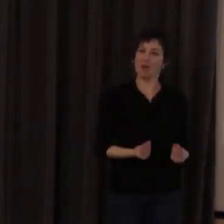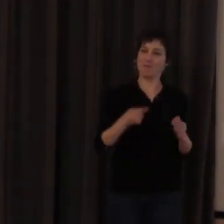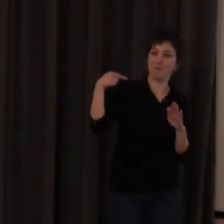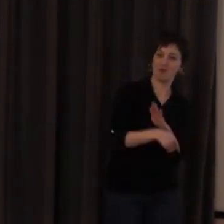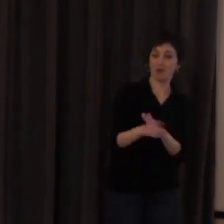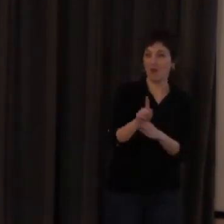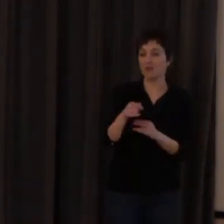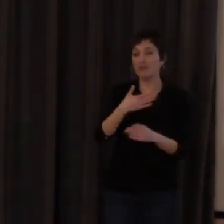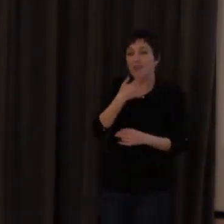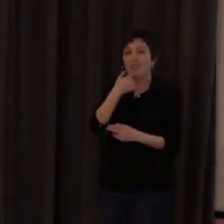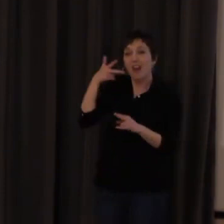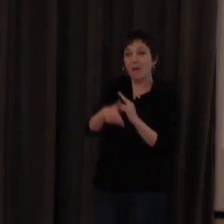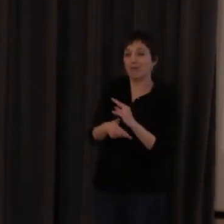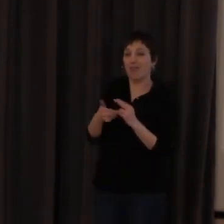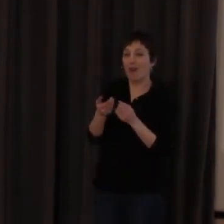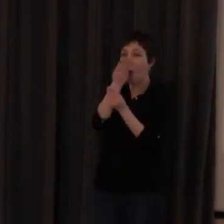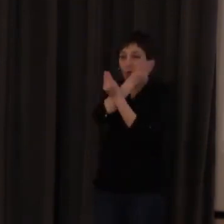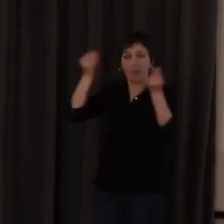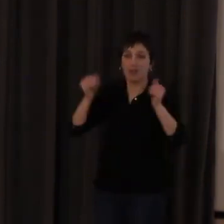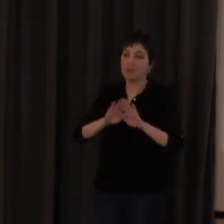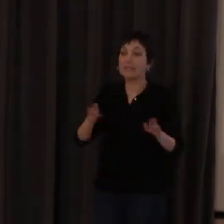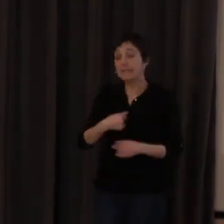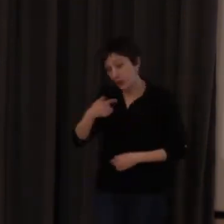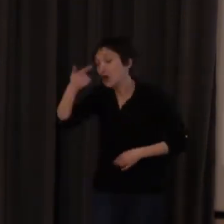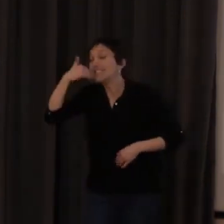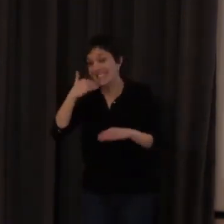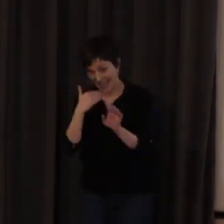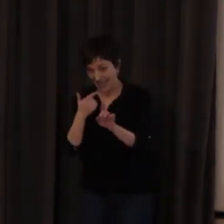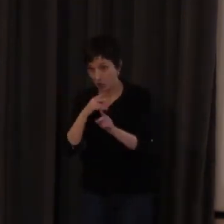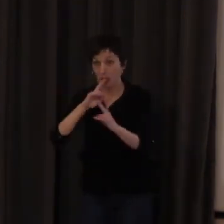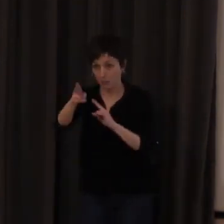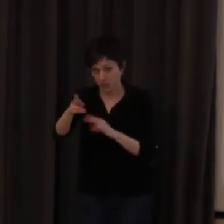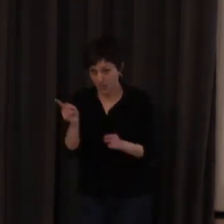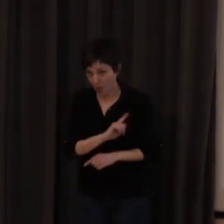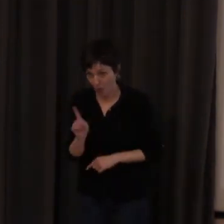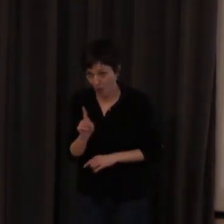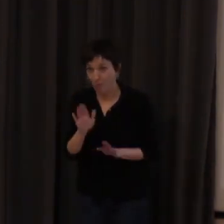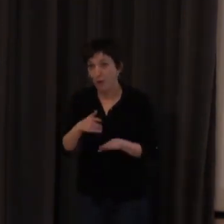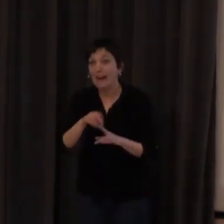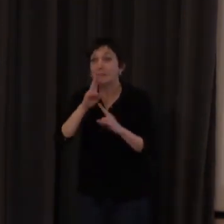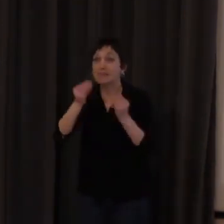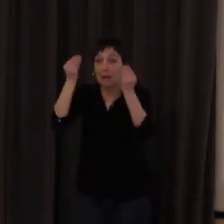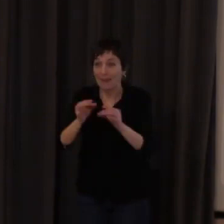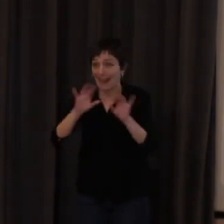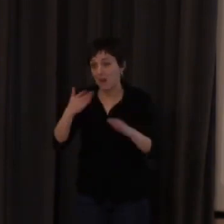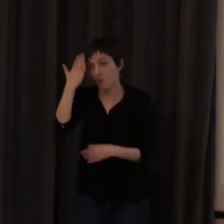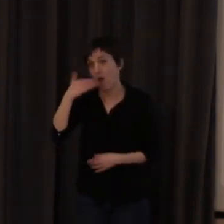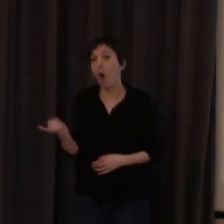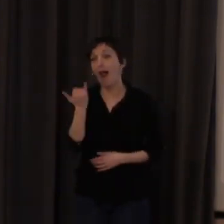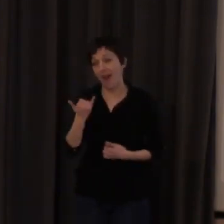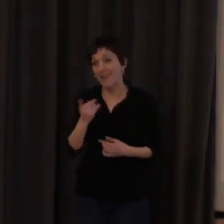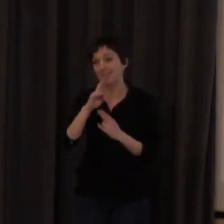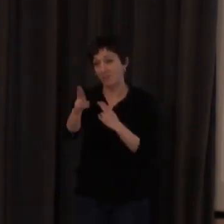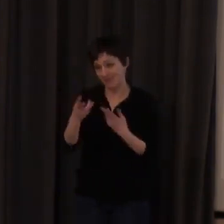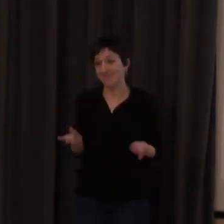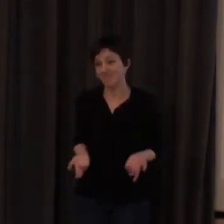la práctica sé que no te he contestado Pepita porque no tengo una respuesta ojalá ojalá la tuviera